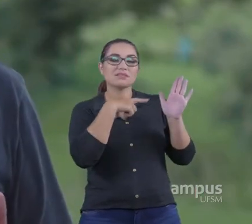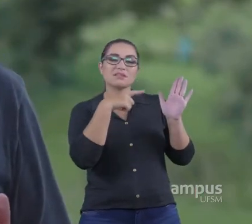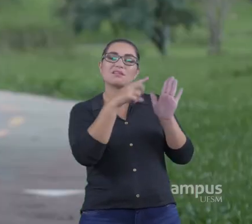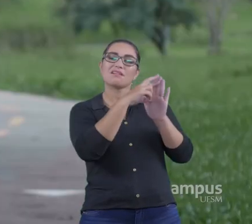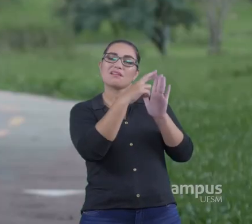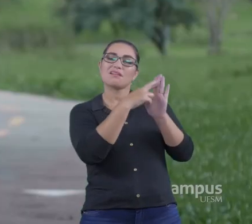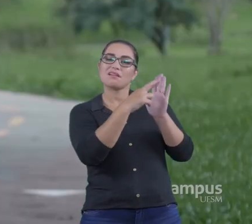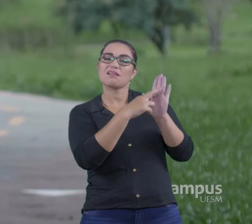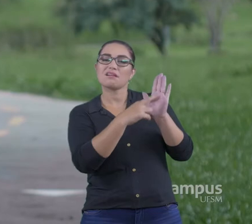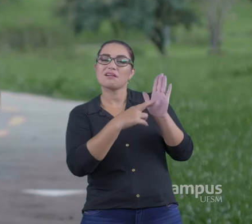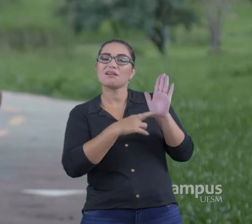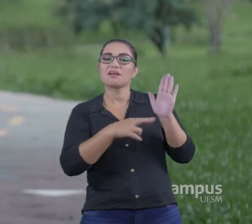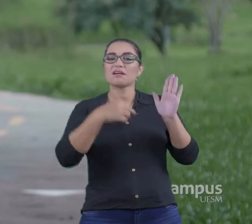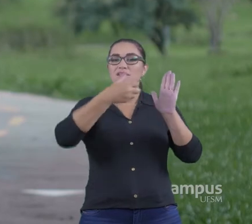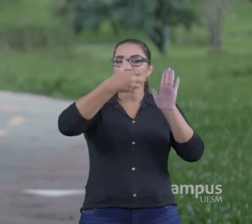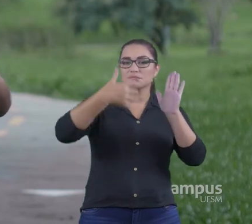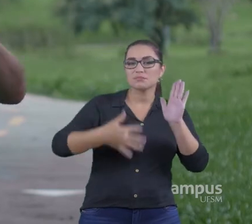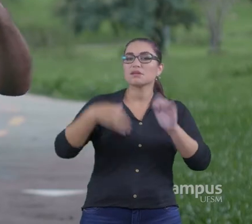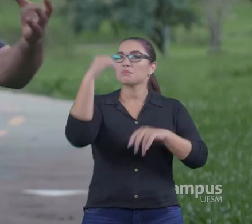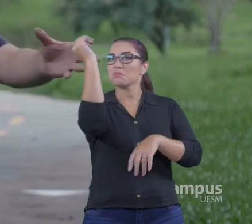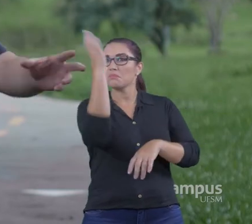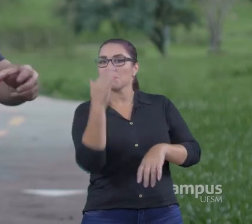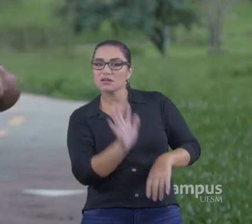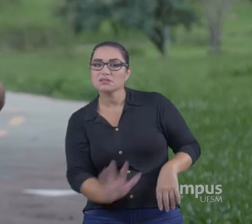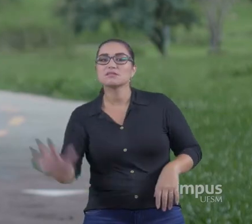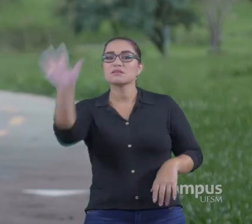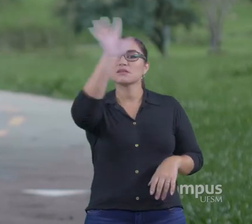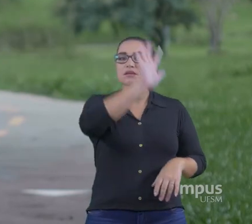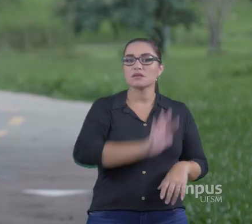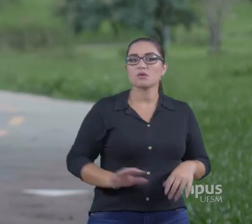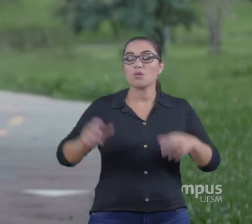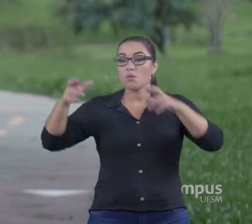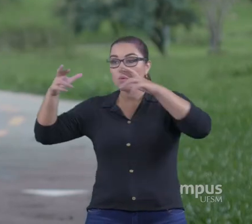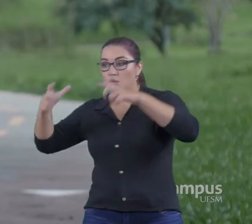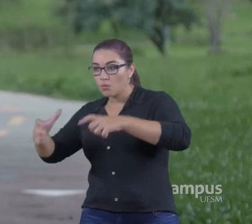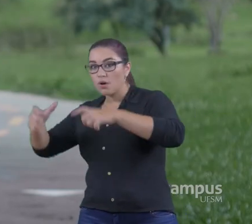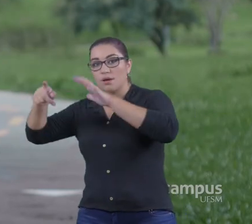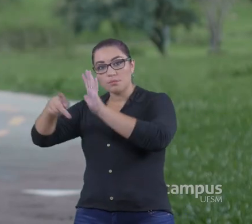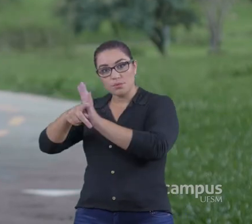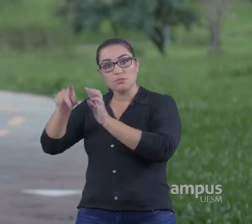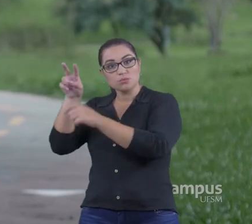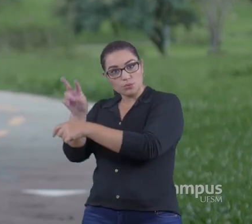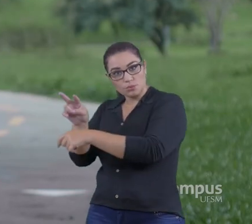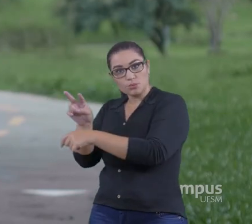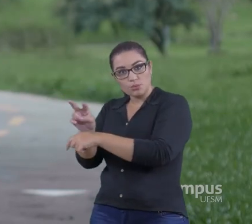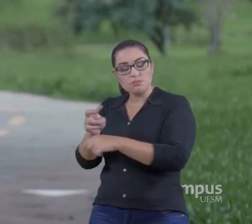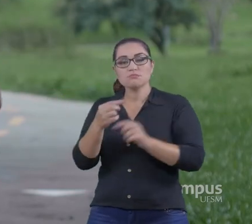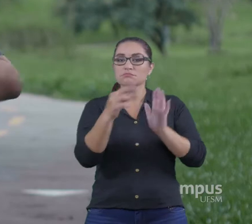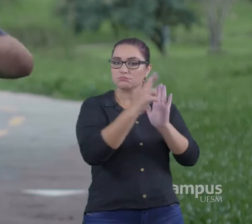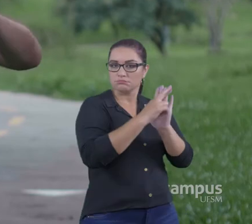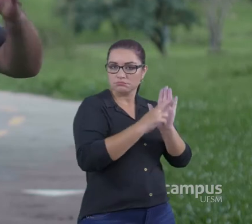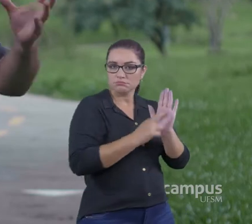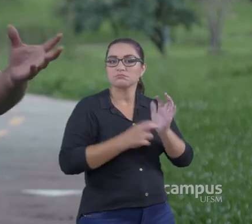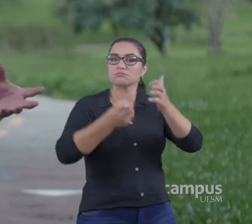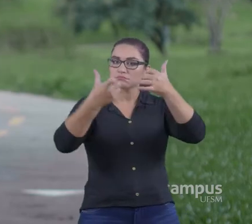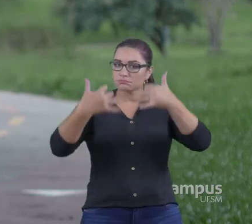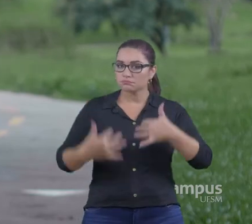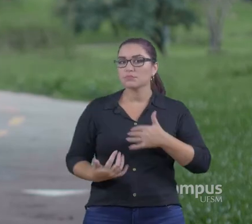Conservação Que estabelece Então parques nacionais Monumentos naturais Áreas de proteção ambiental E outras figuras